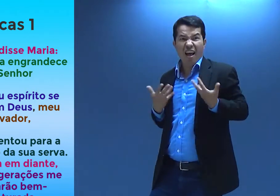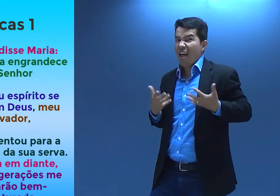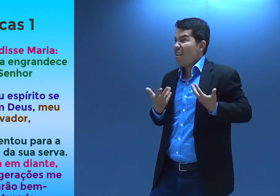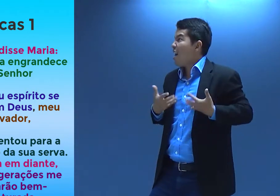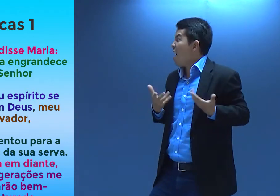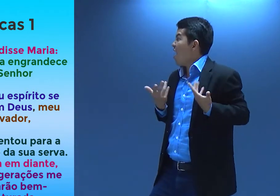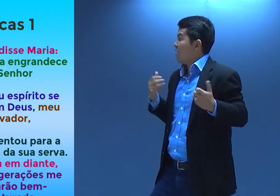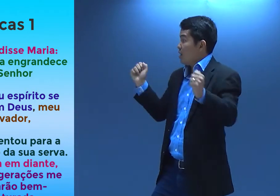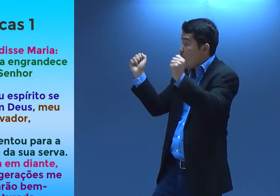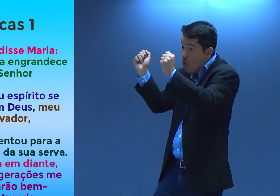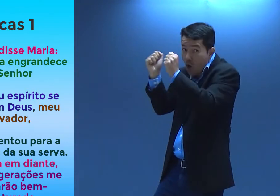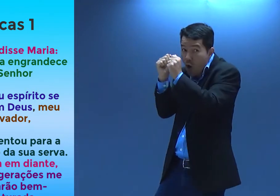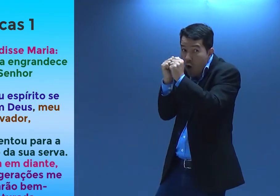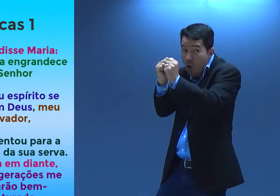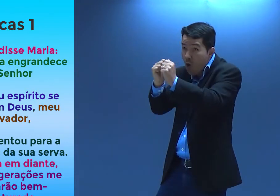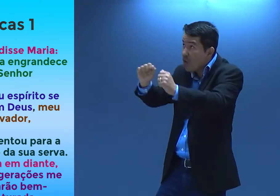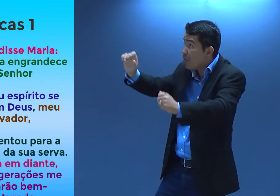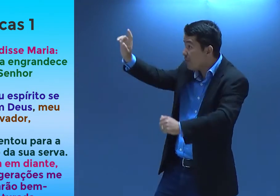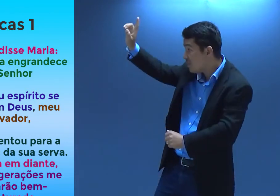alegra em Deus.